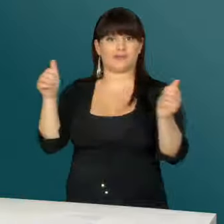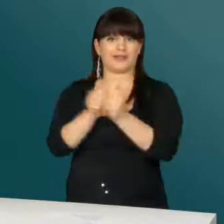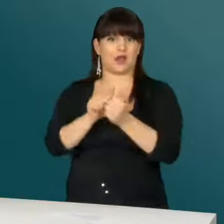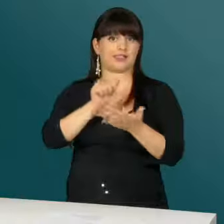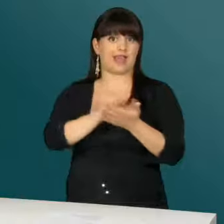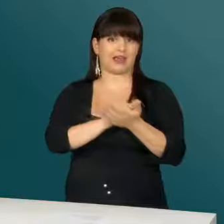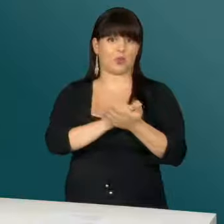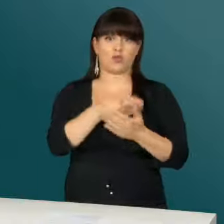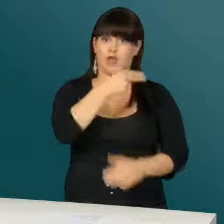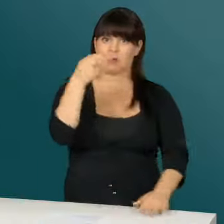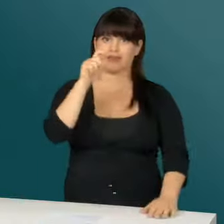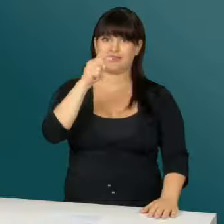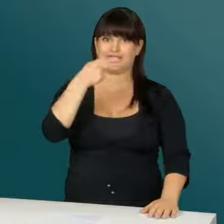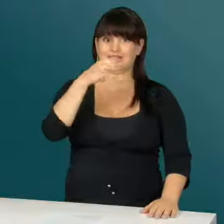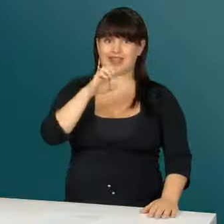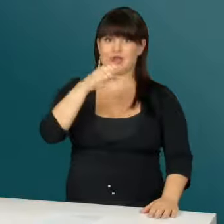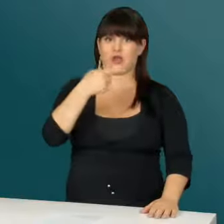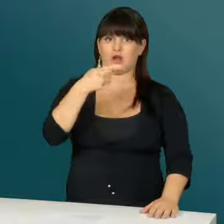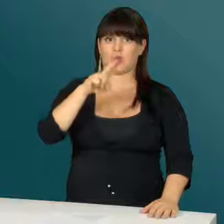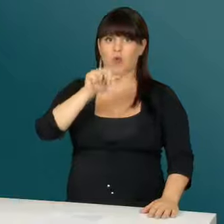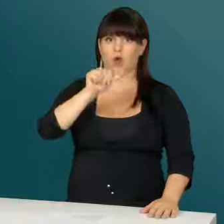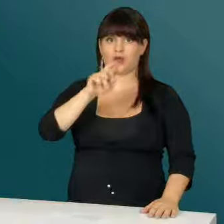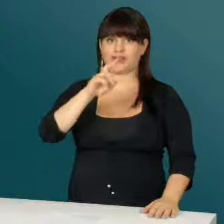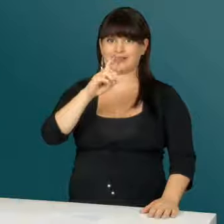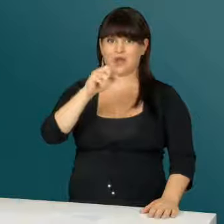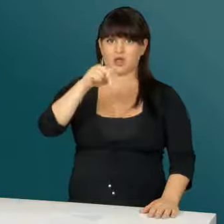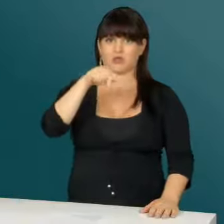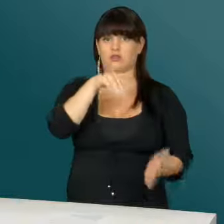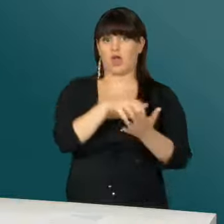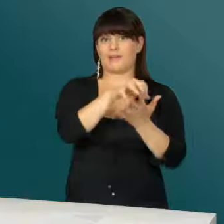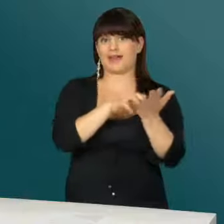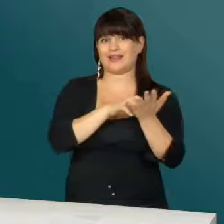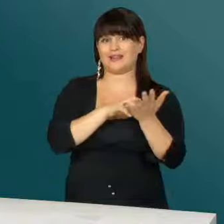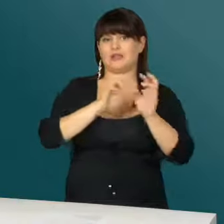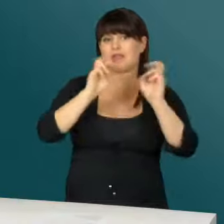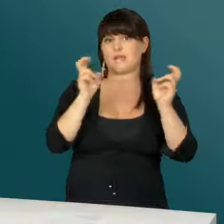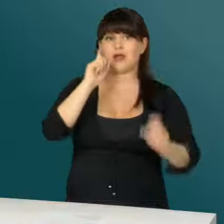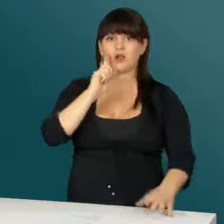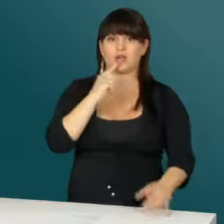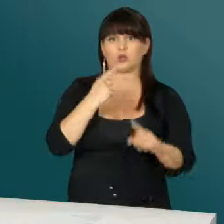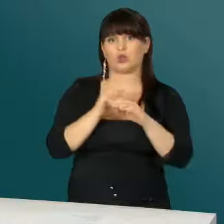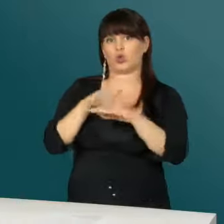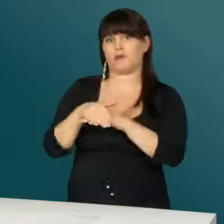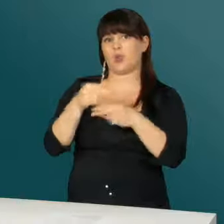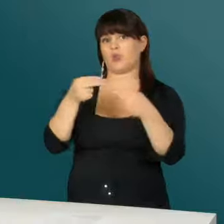Die britische Zeitung The Guardian druckte einen Bericht zum Thema Gehörlosigkeit und Untertitel im Kino.